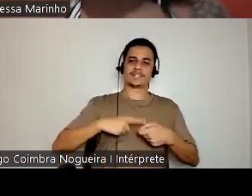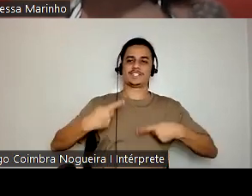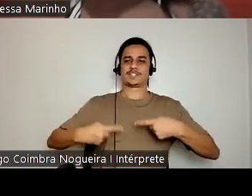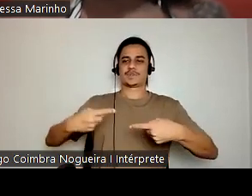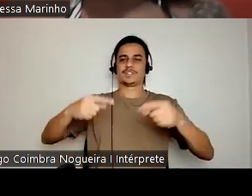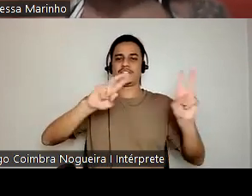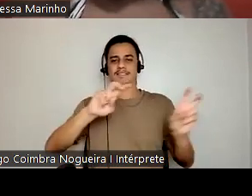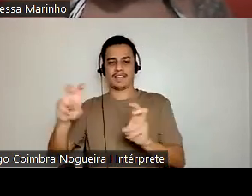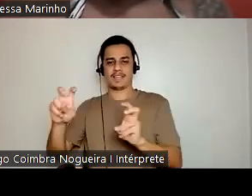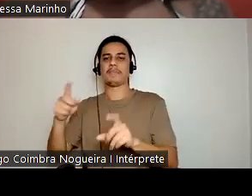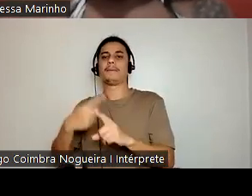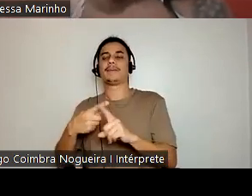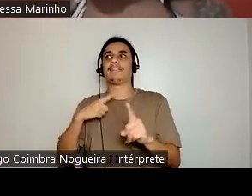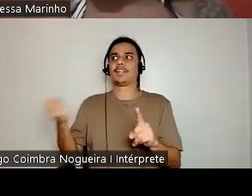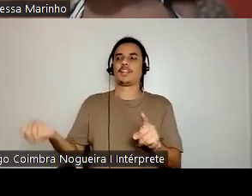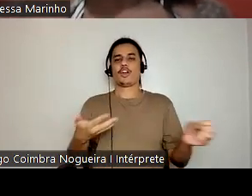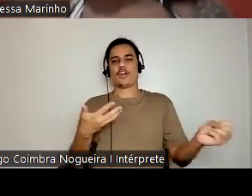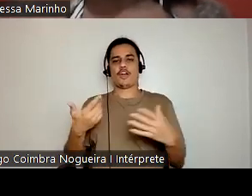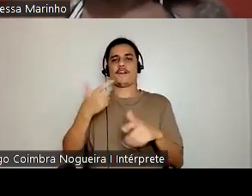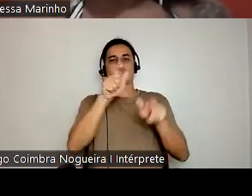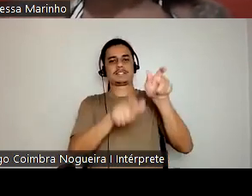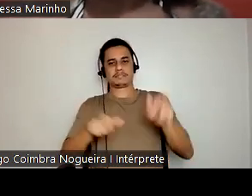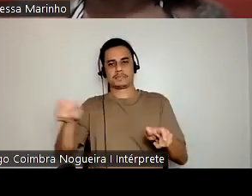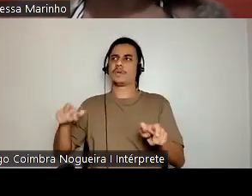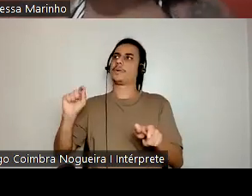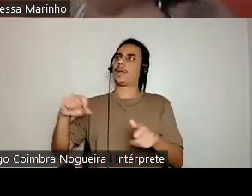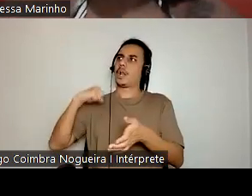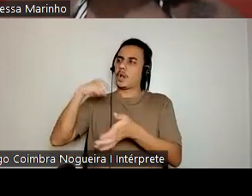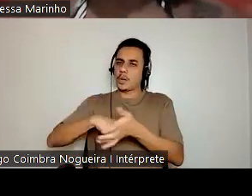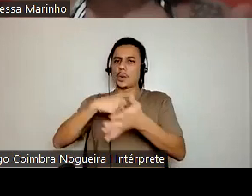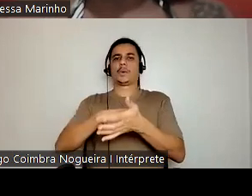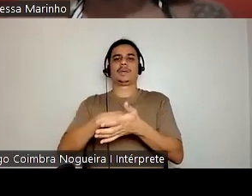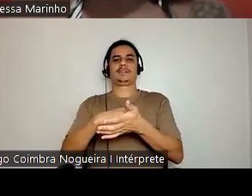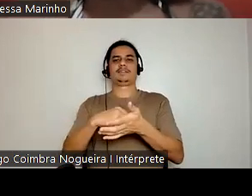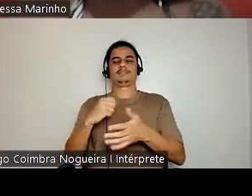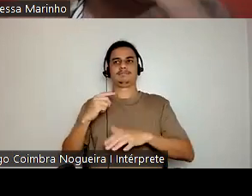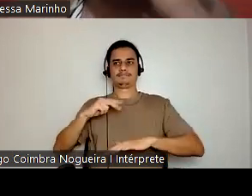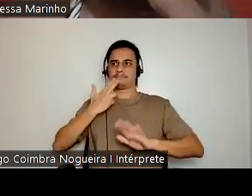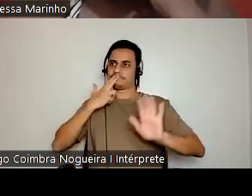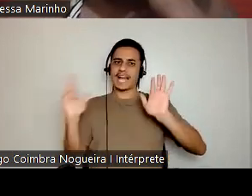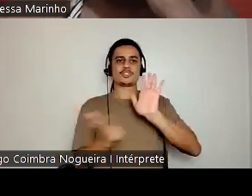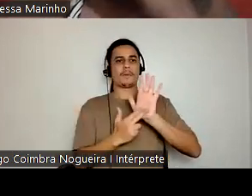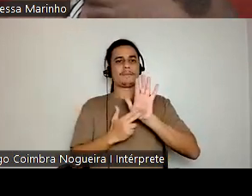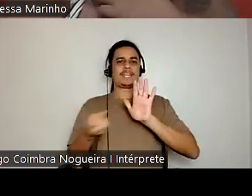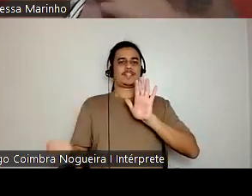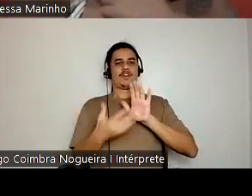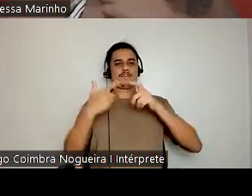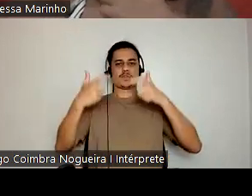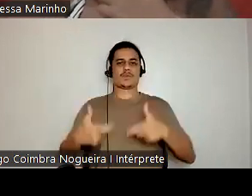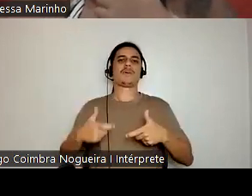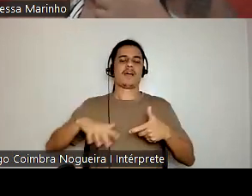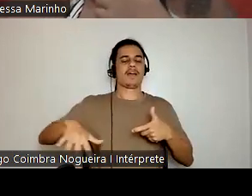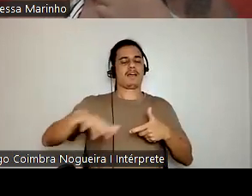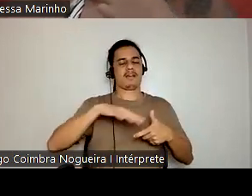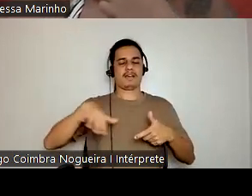esses novos sujeitos requerendo esse seu lugar na narrativa de legitimidade que são os museus. E